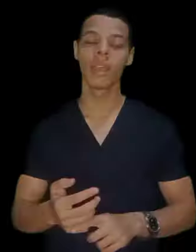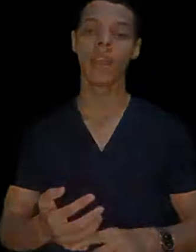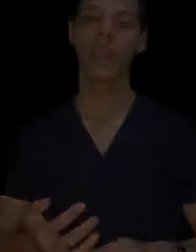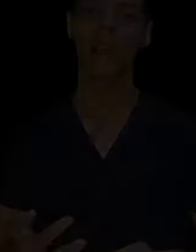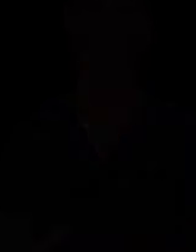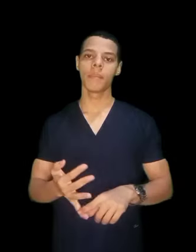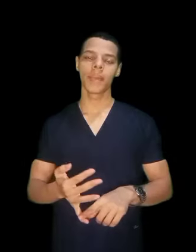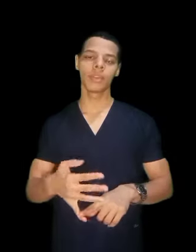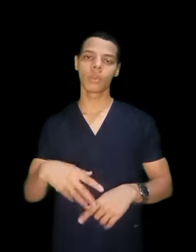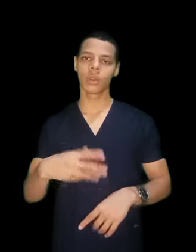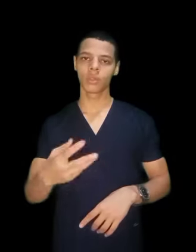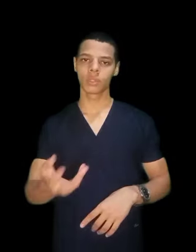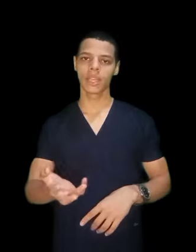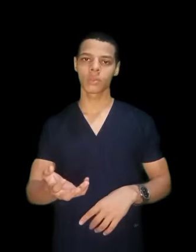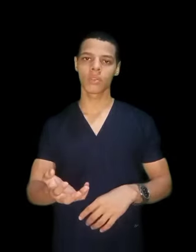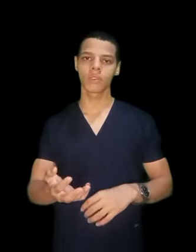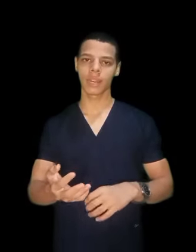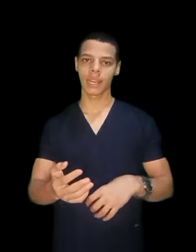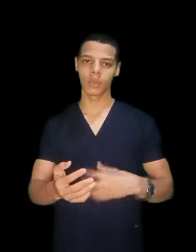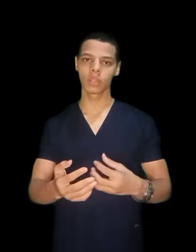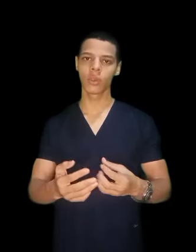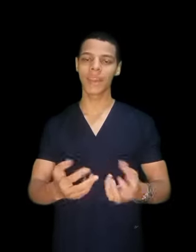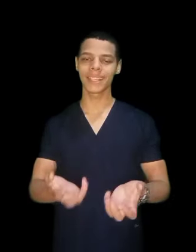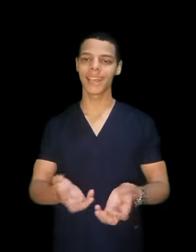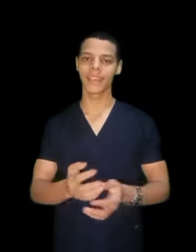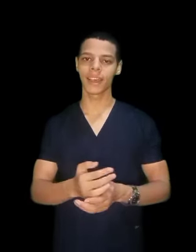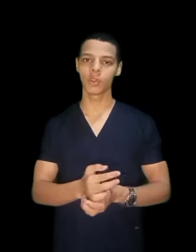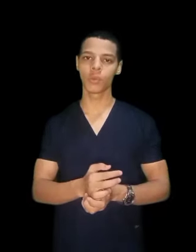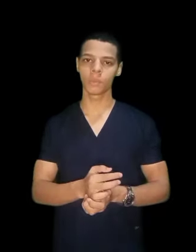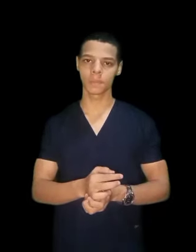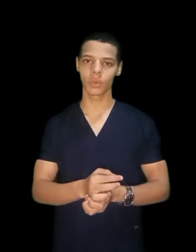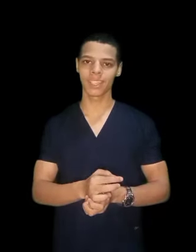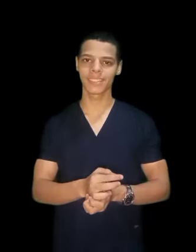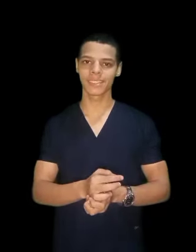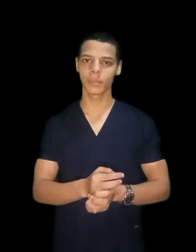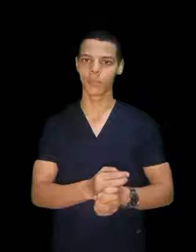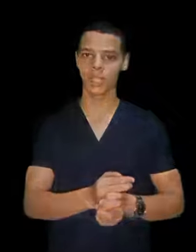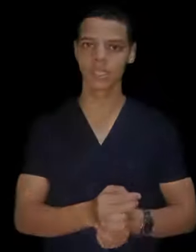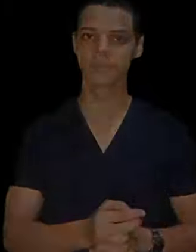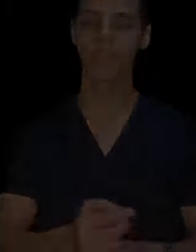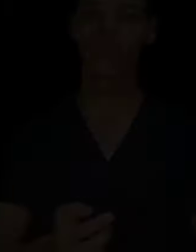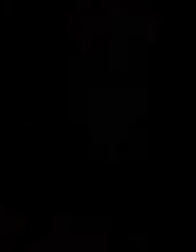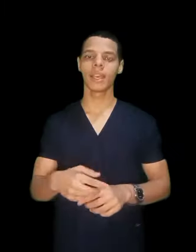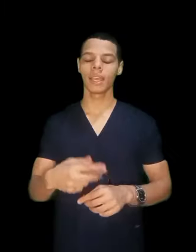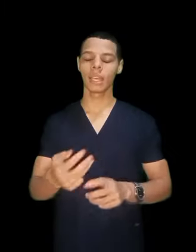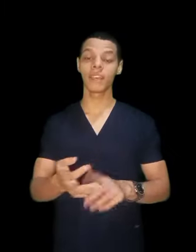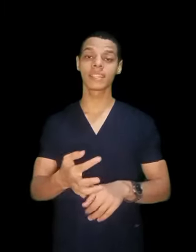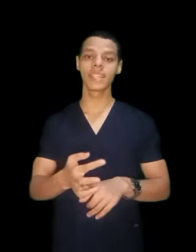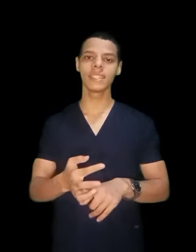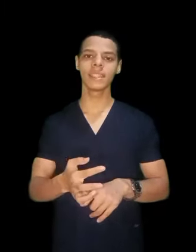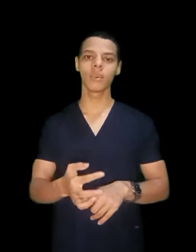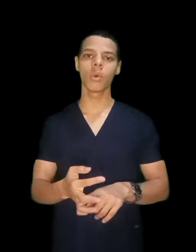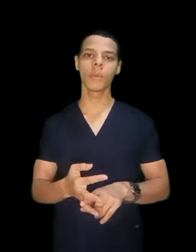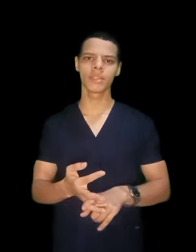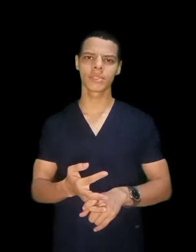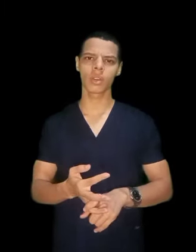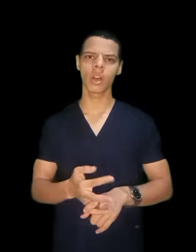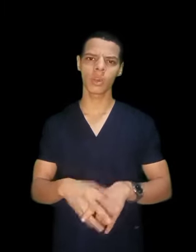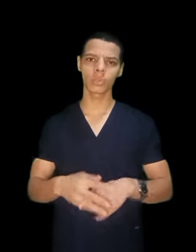مع انه لو ده توفر لأولادهم اكيد هيدخلوهم كلية التنريد الفئة التانية وهما اصدقائك